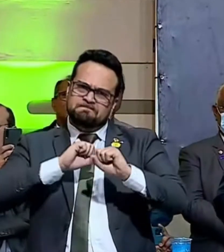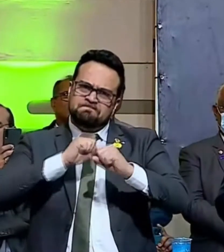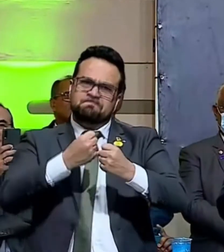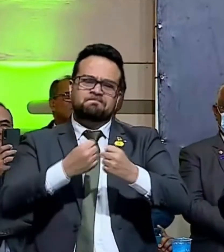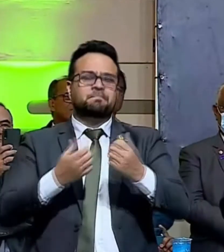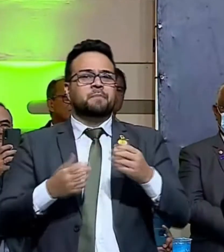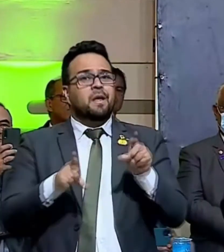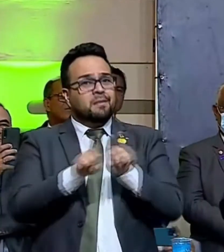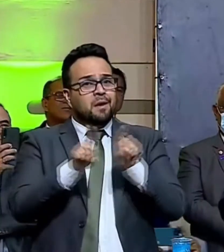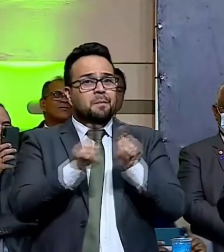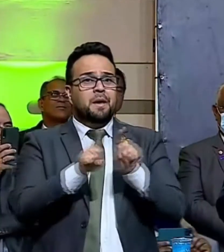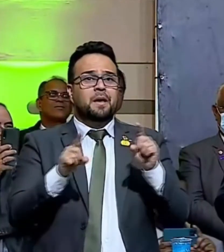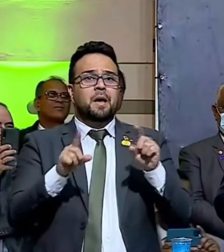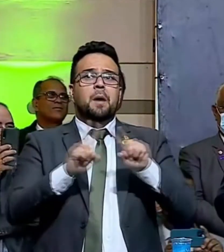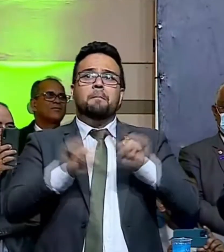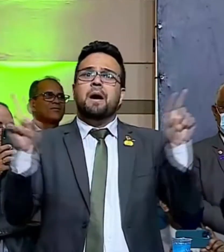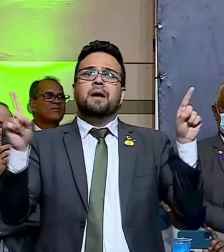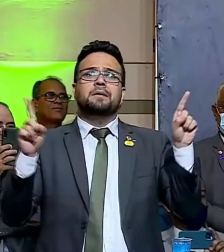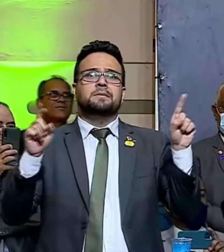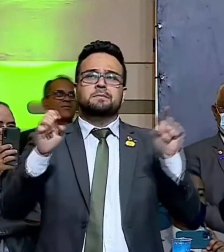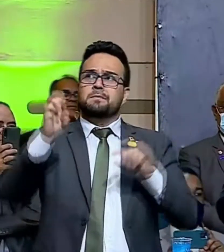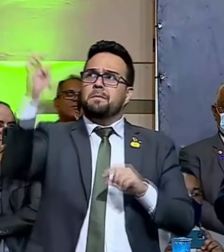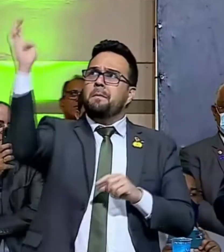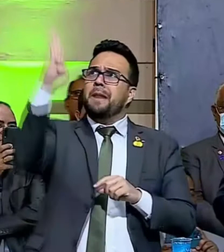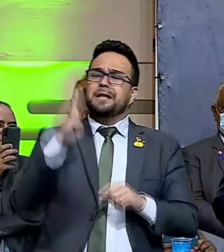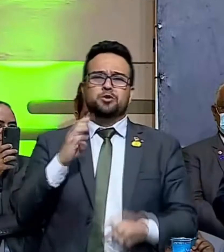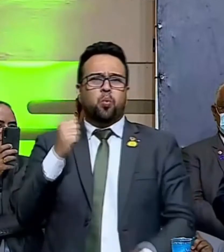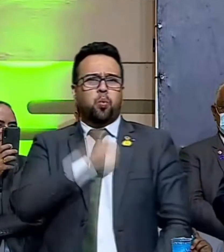para onde irá essa grande nação.